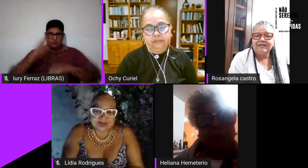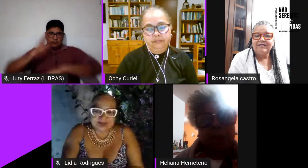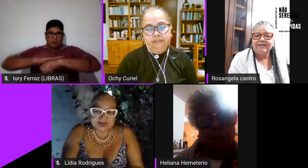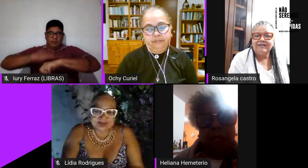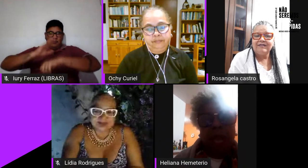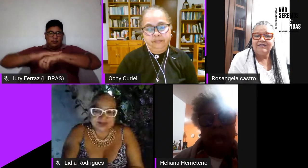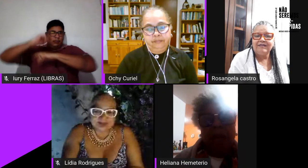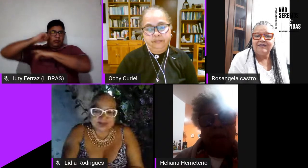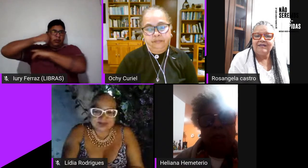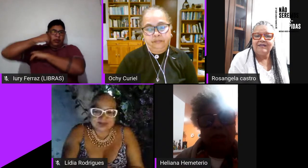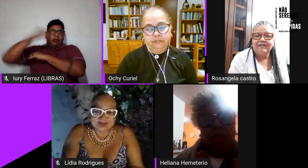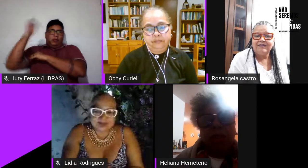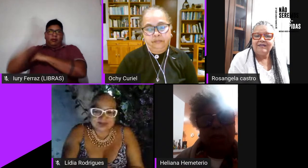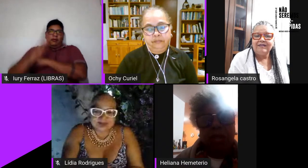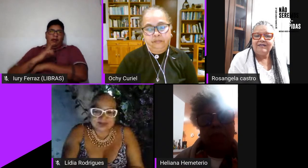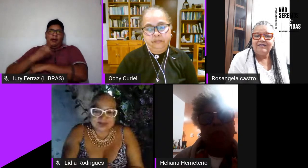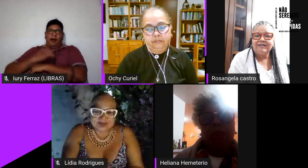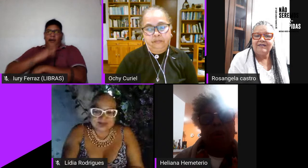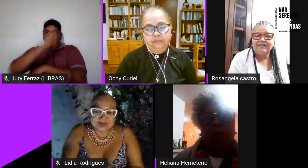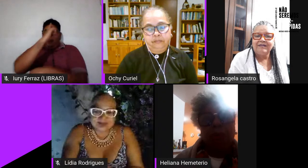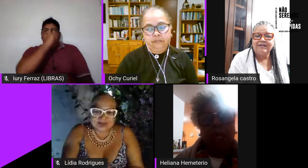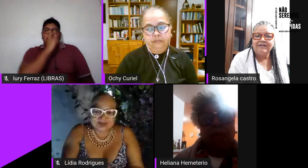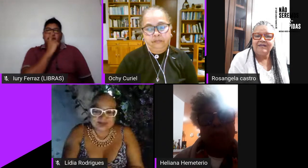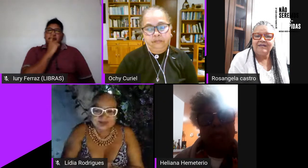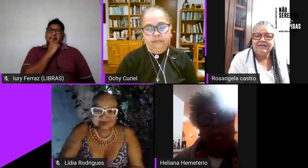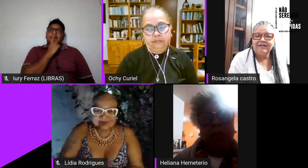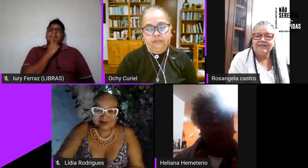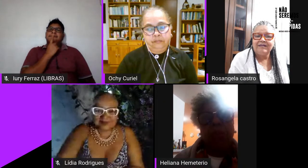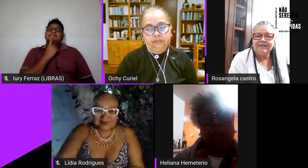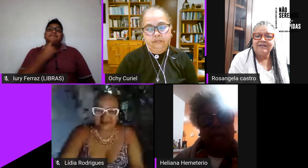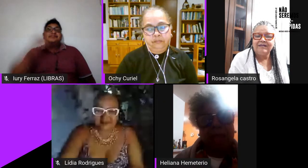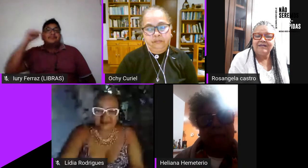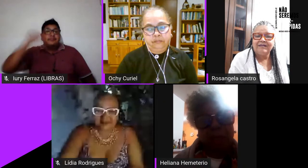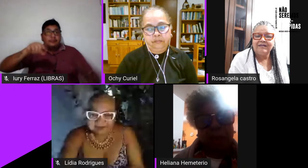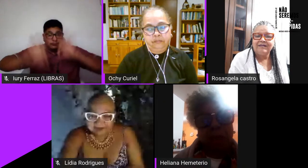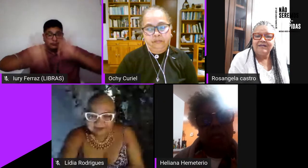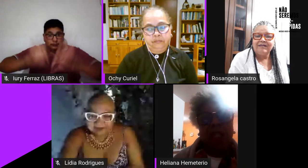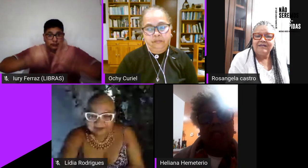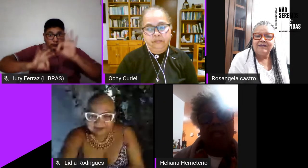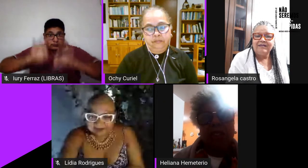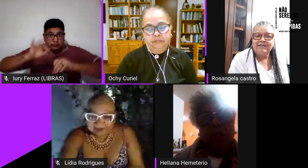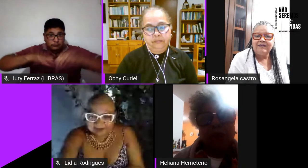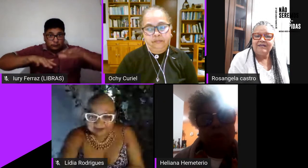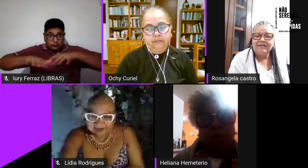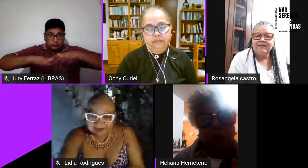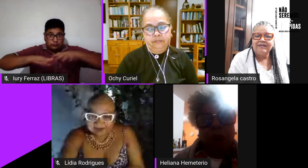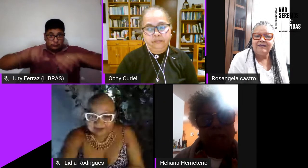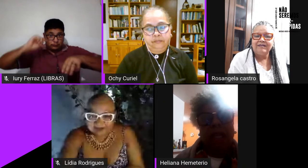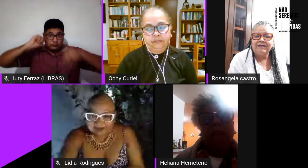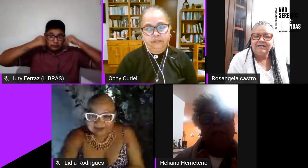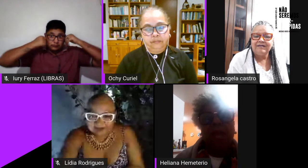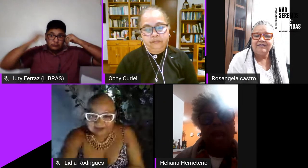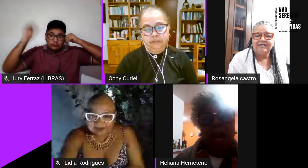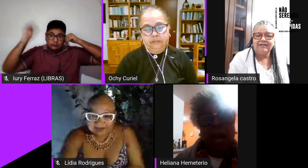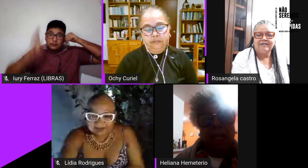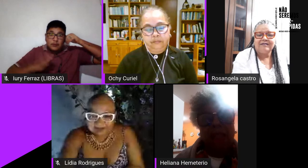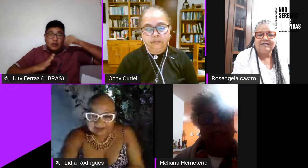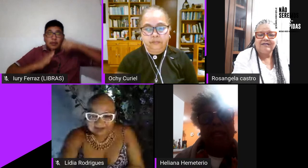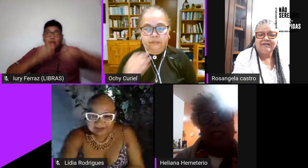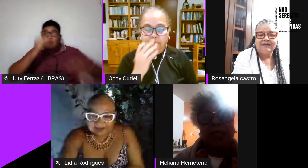perfil a construção do movimento negro no Brasil deixou fora